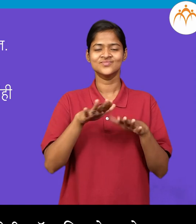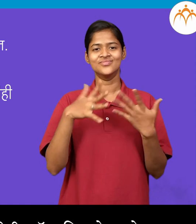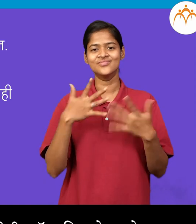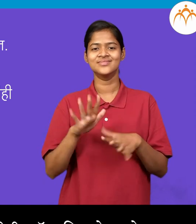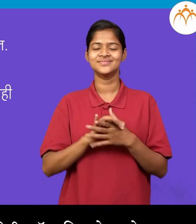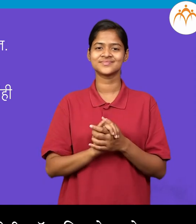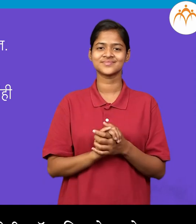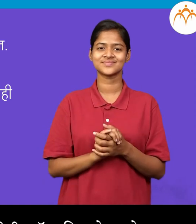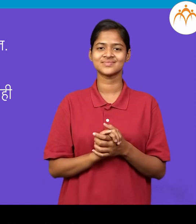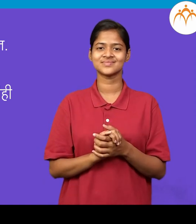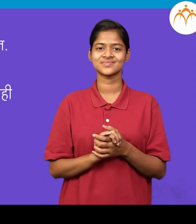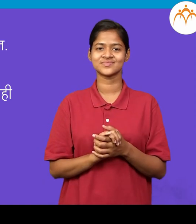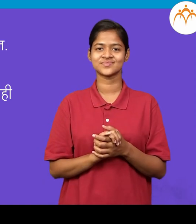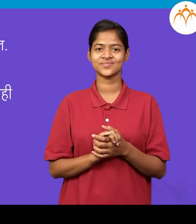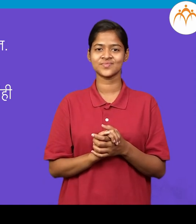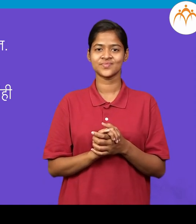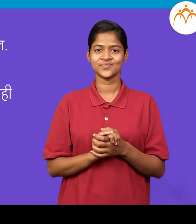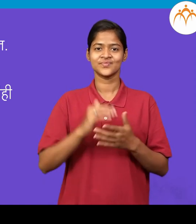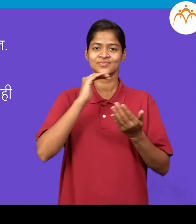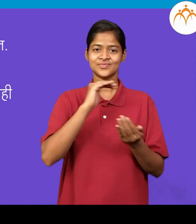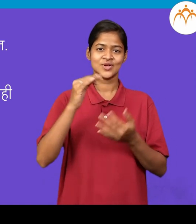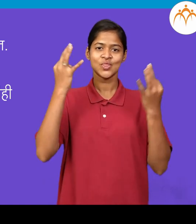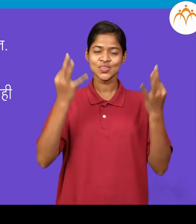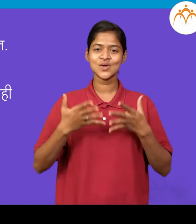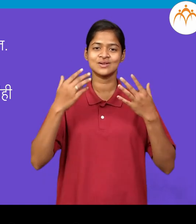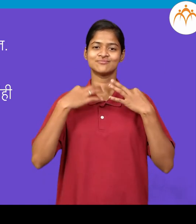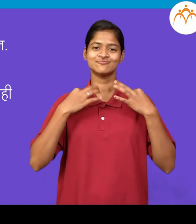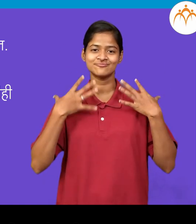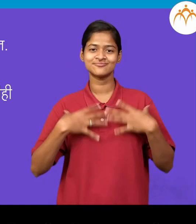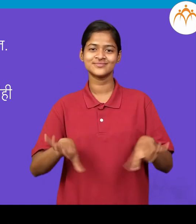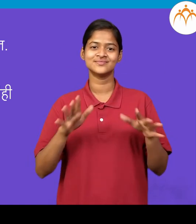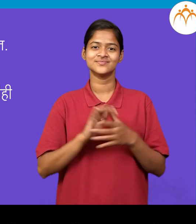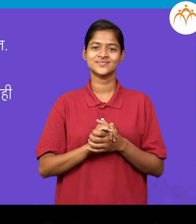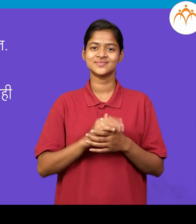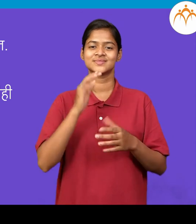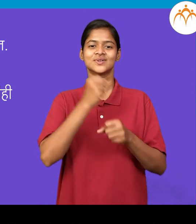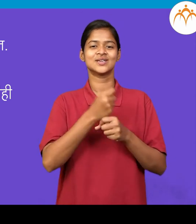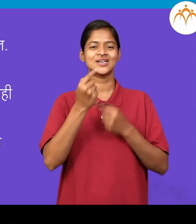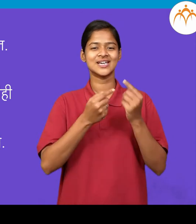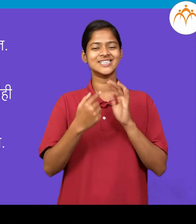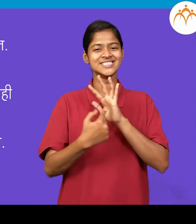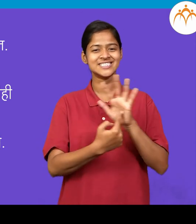ती बहुलीला नवीन फ्रोग घलते आणी बागेत फिरवू नाणते